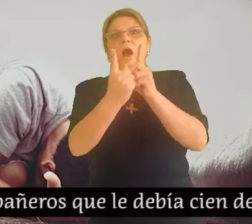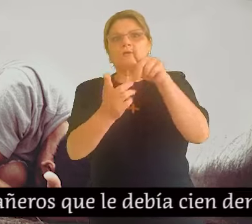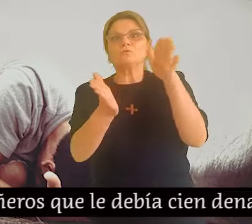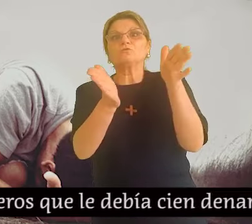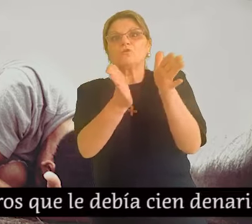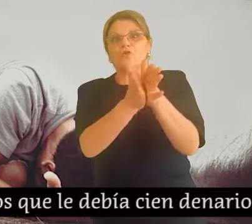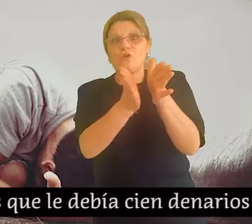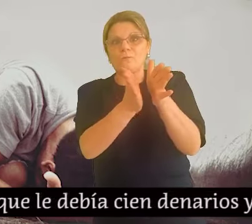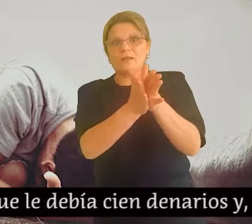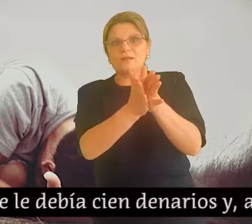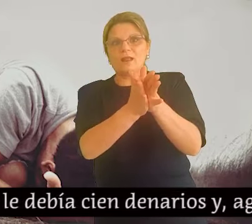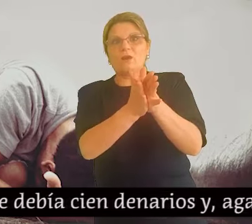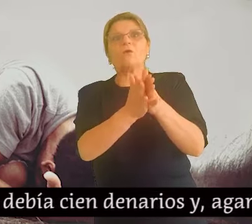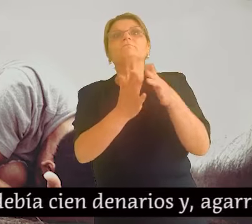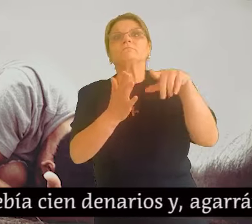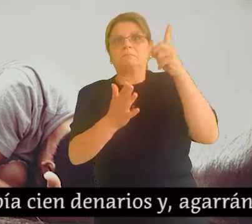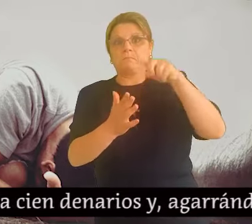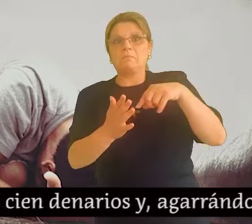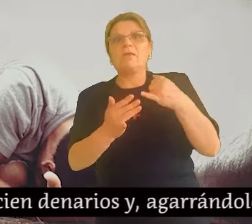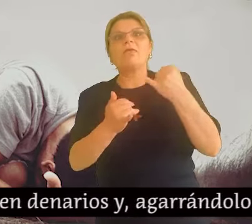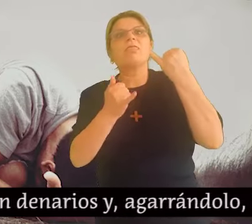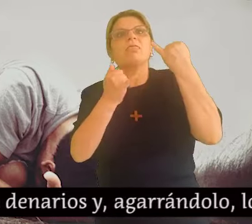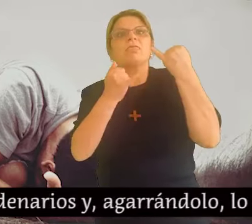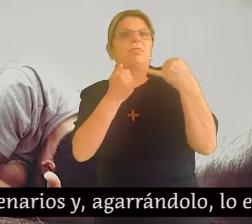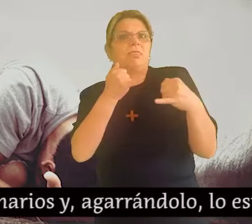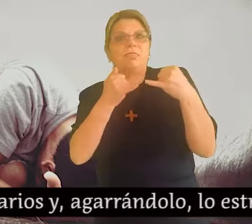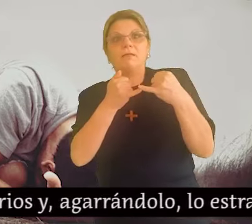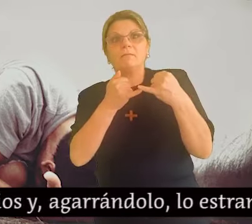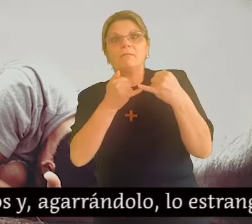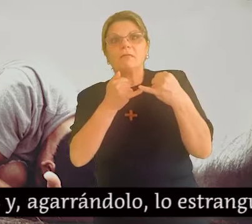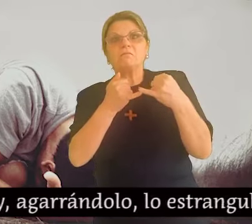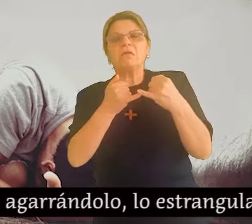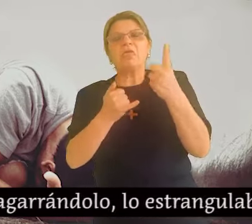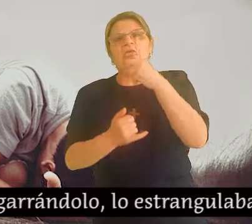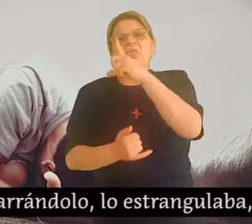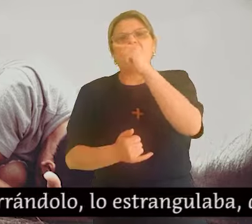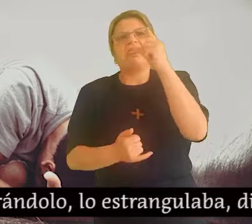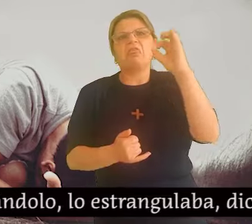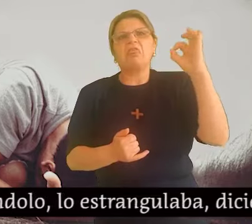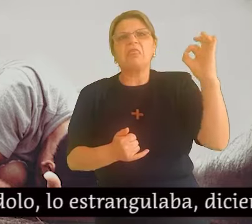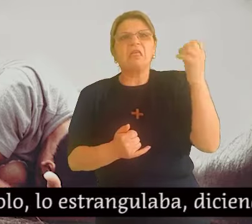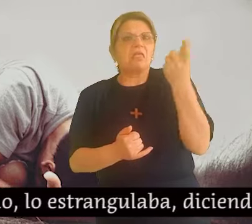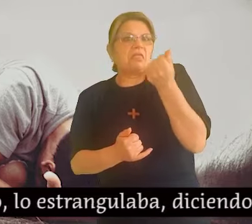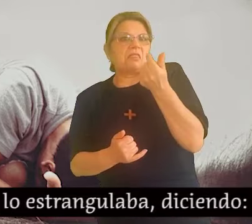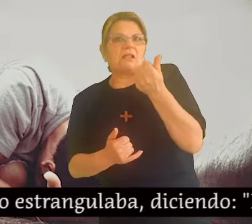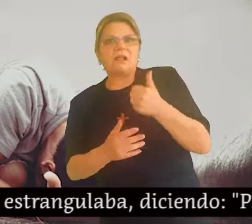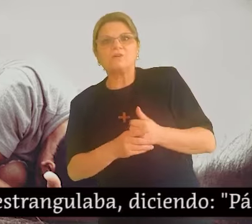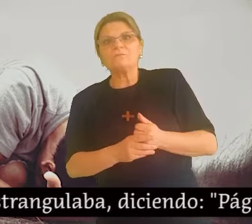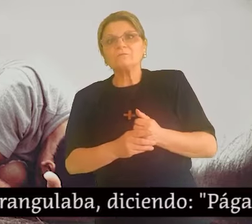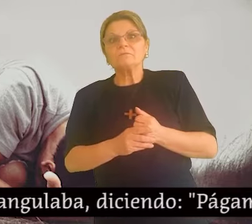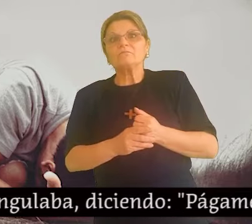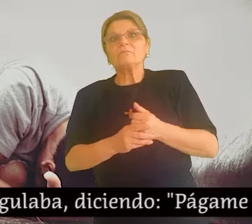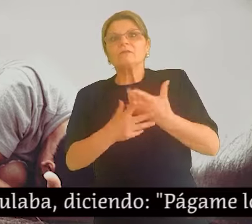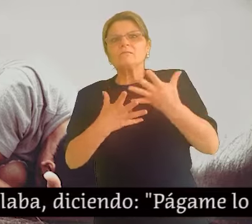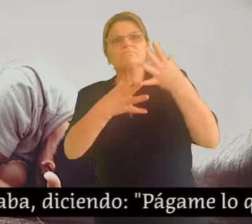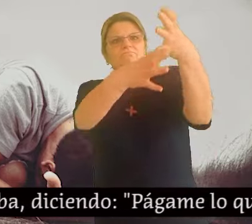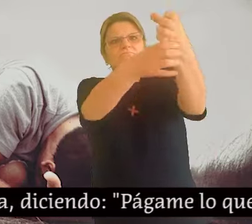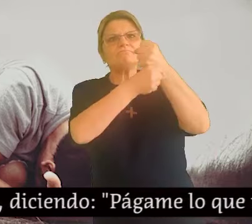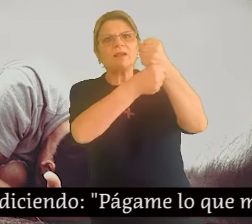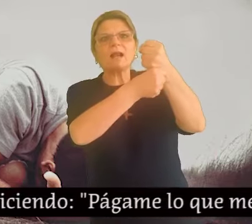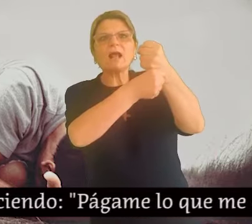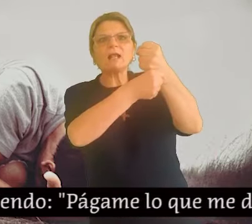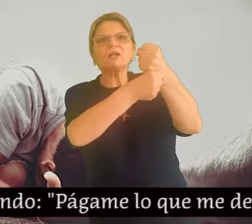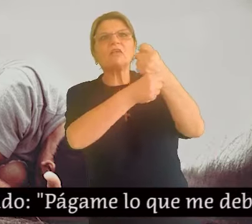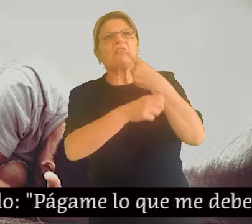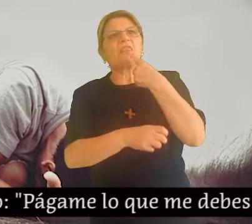salir, el empleado aquel encontró a uno de sus compañeros que le debía cien denarios y agarrándolo, lo